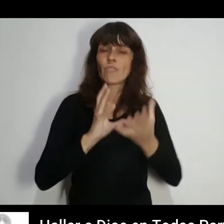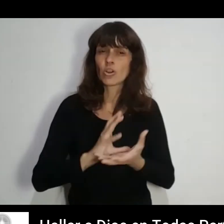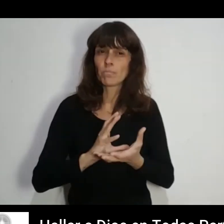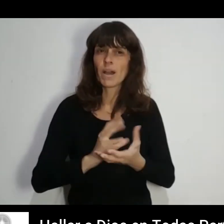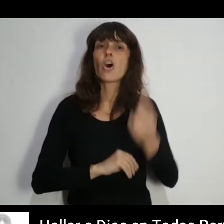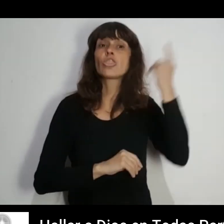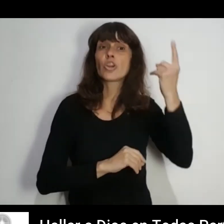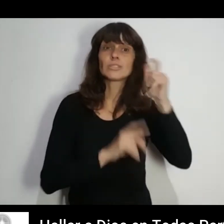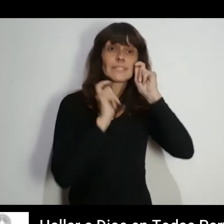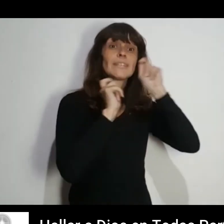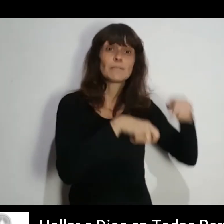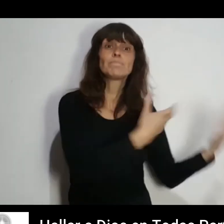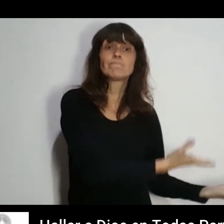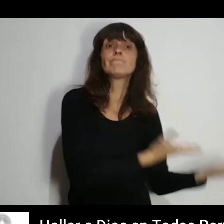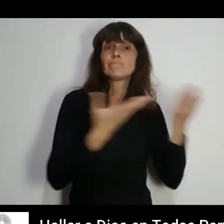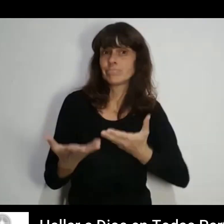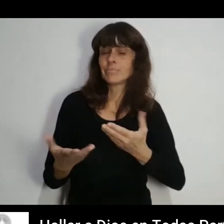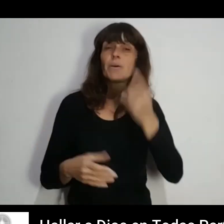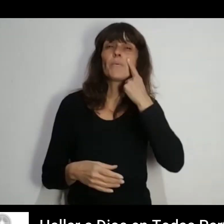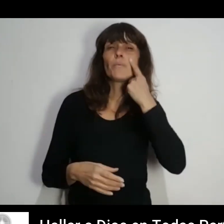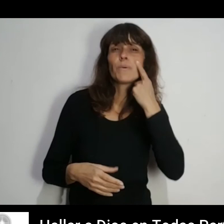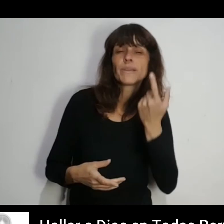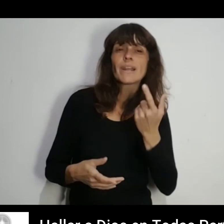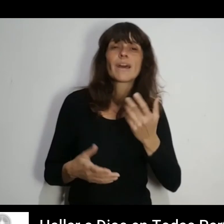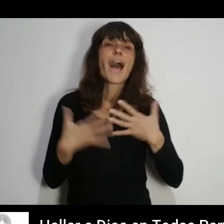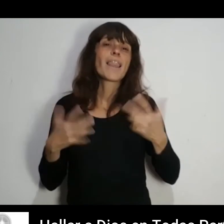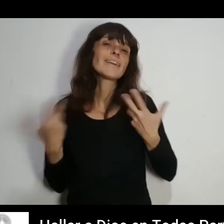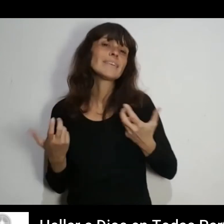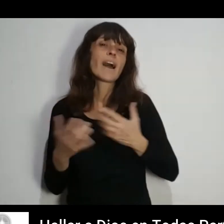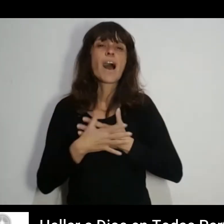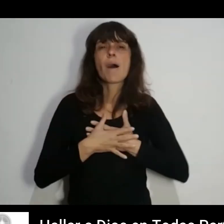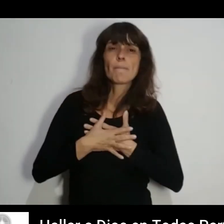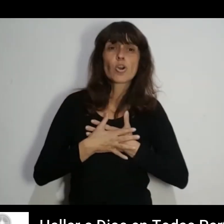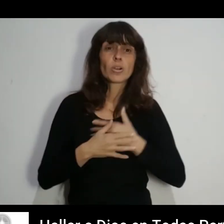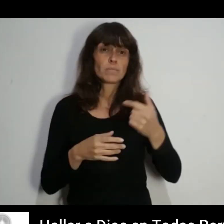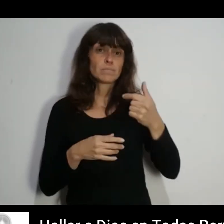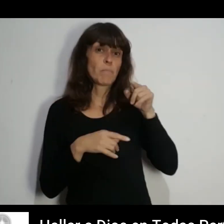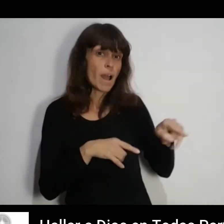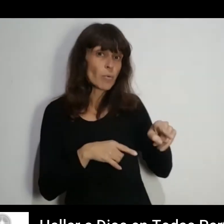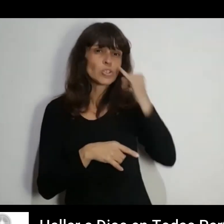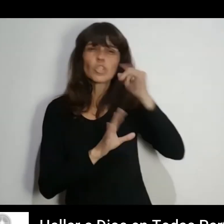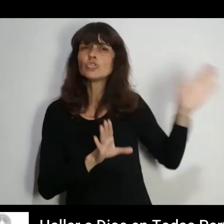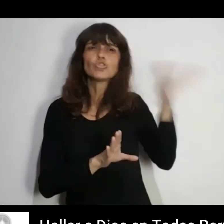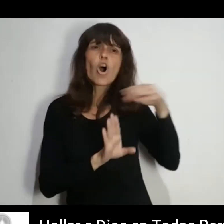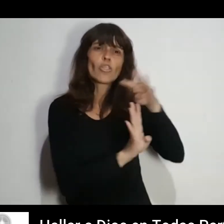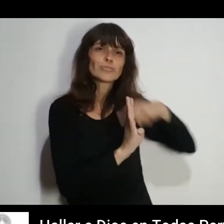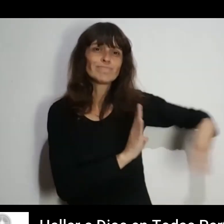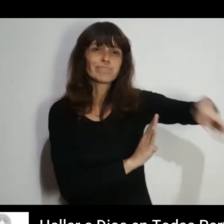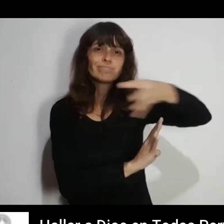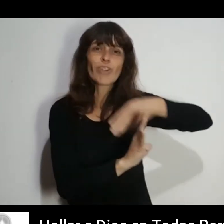De esta manera Dios te invita a vivir Con alegría y amor Para ti y para los que te rodean